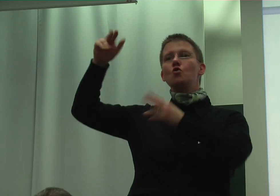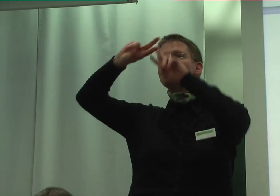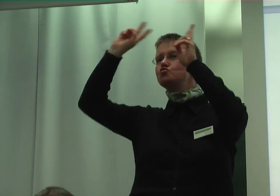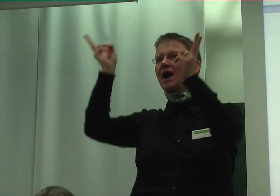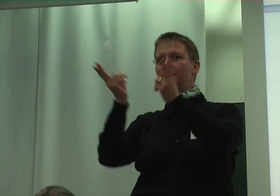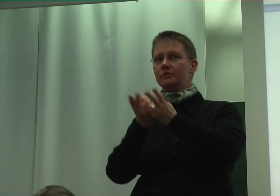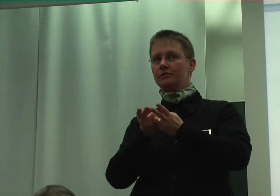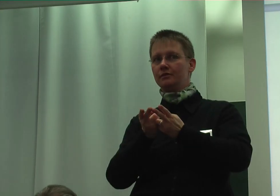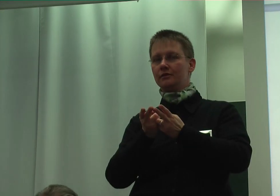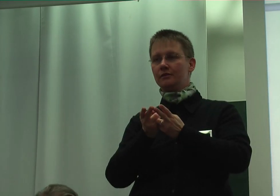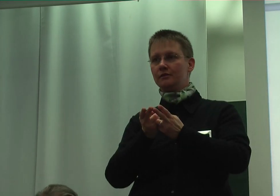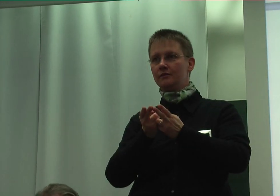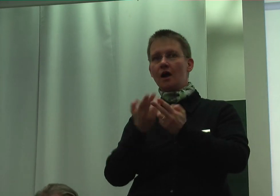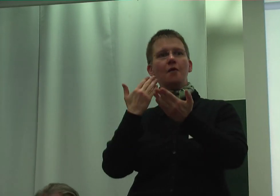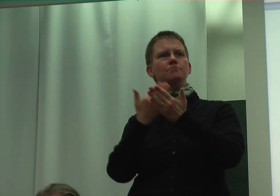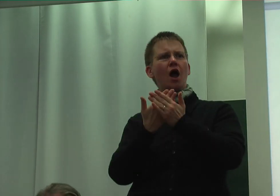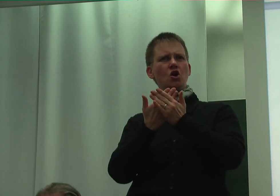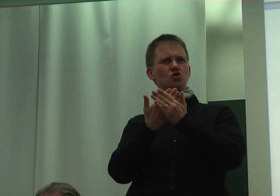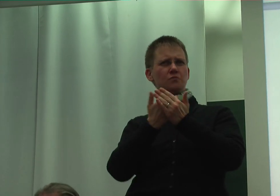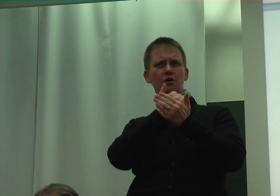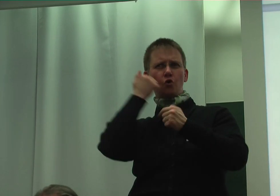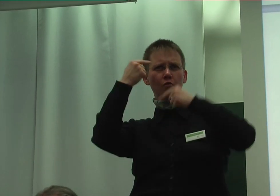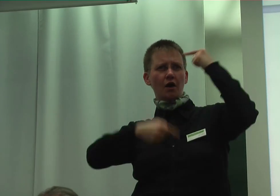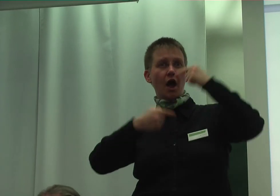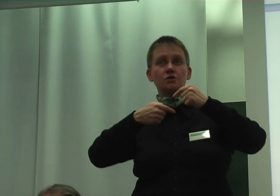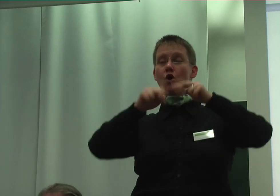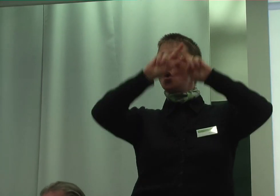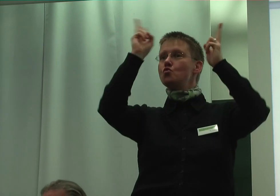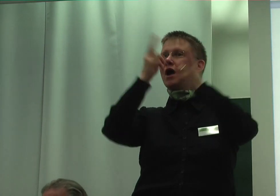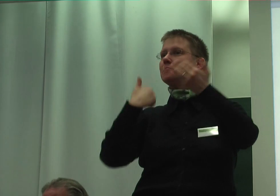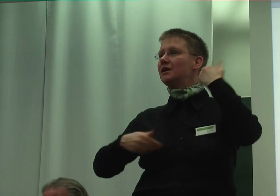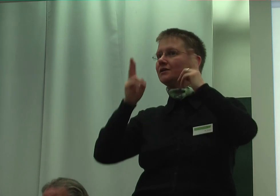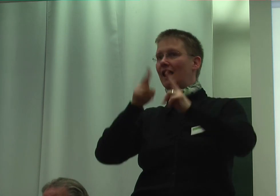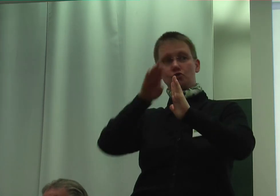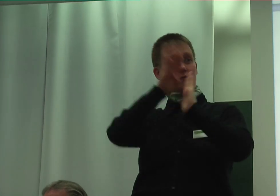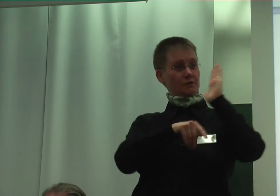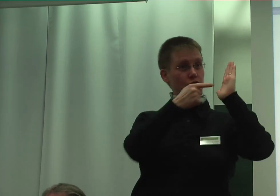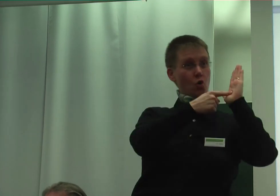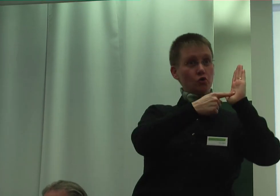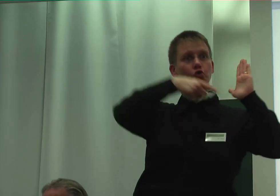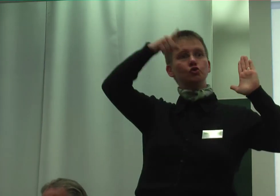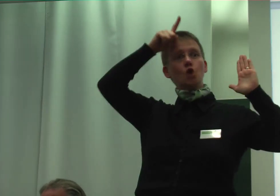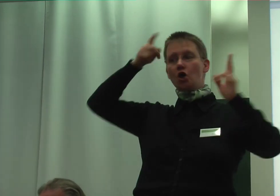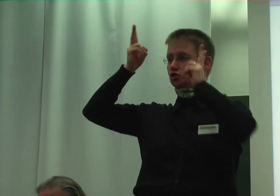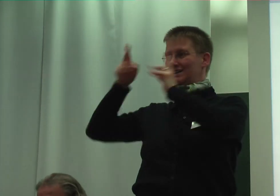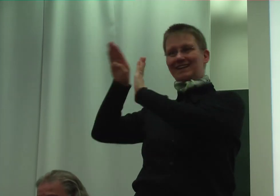Wenn es also zur Diskrepanzung zwischen der UN-Behindernrechtskonvention und der deutschen Rechtslage kommen sollte,